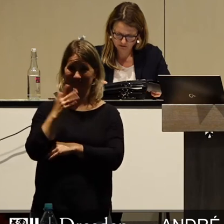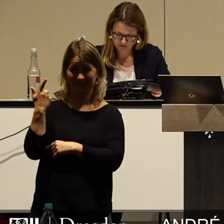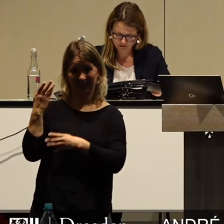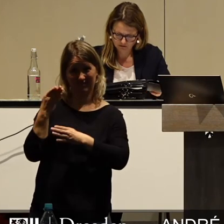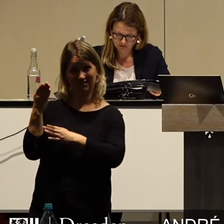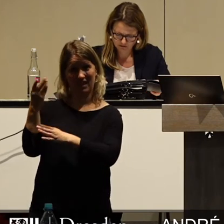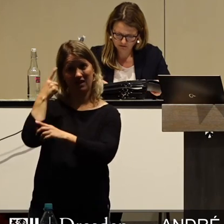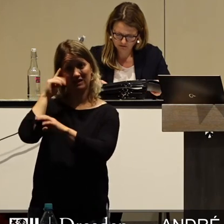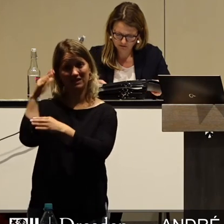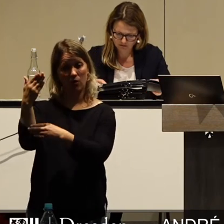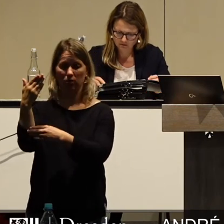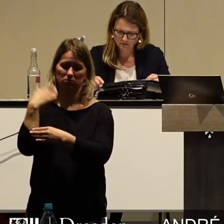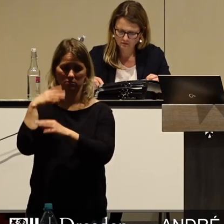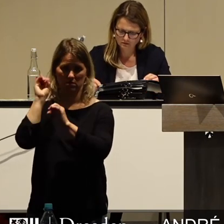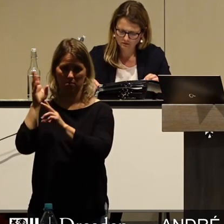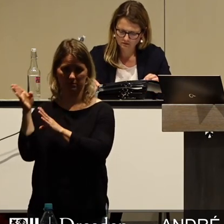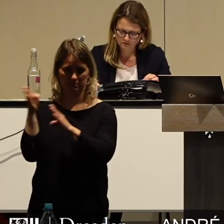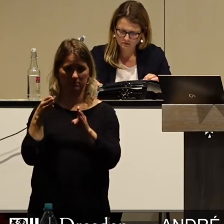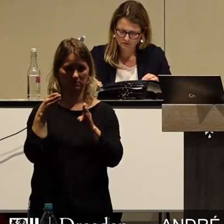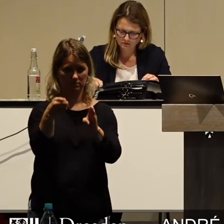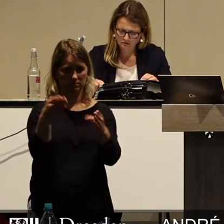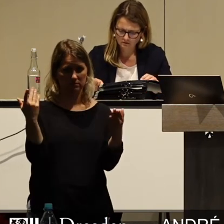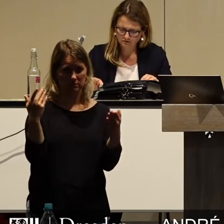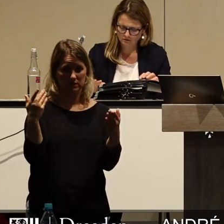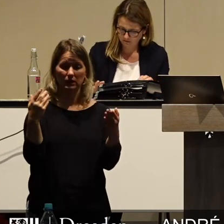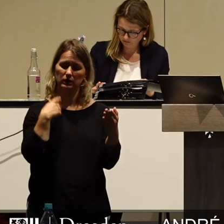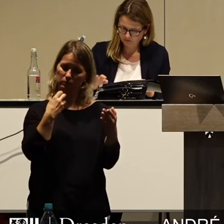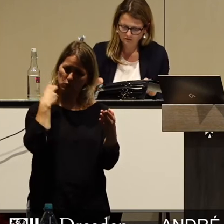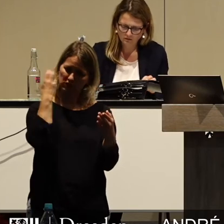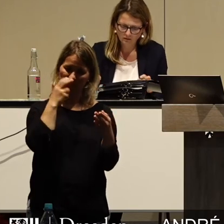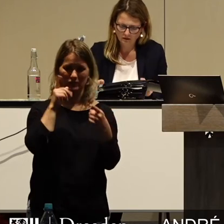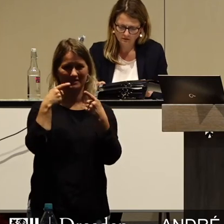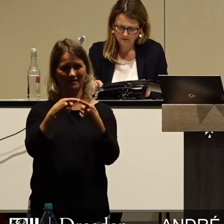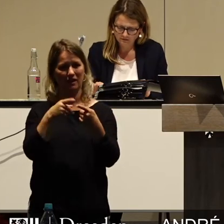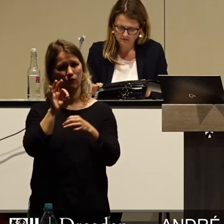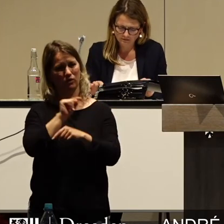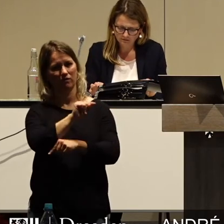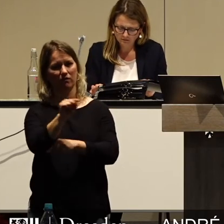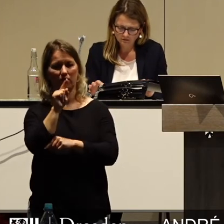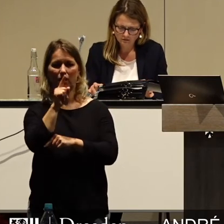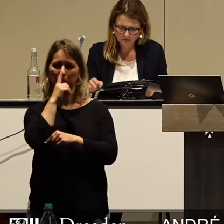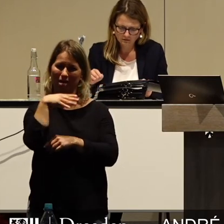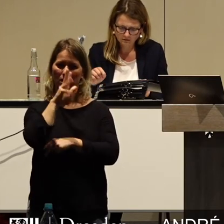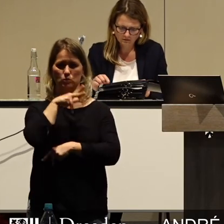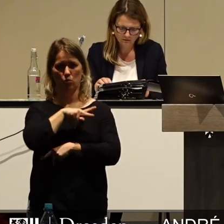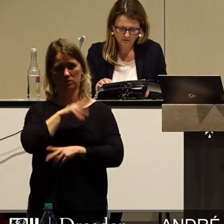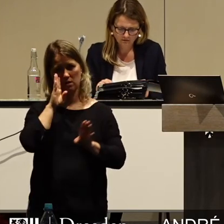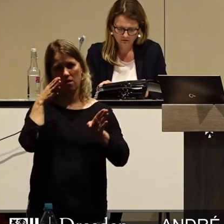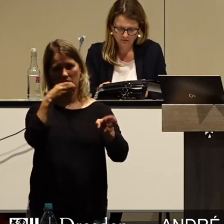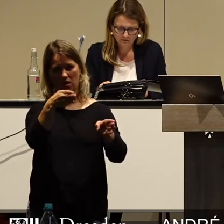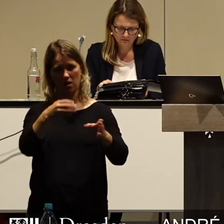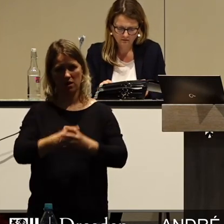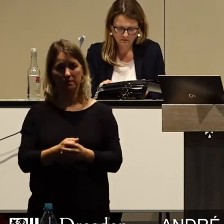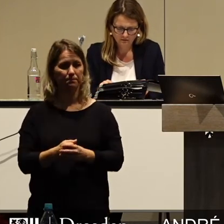Weg nicht zu beschreiten, sondern die Weichen in eine andere, bessere und sozialere Richtung zu stellen.